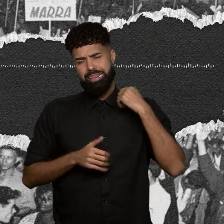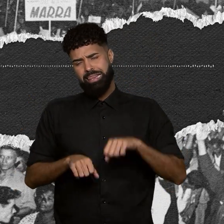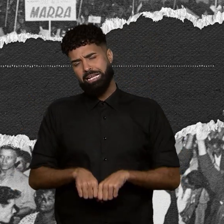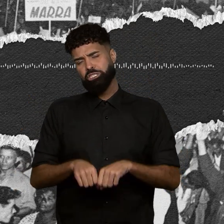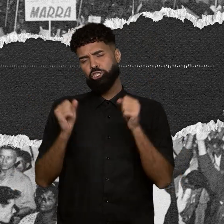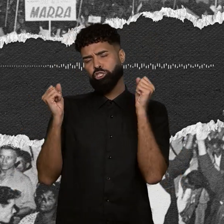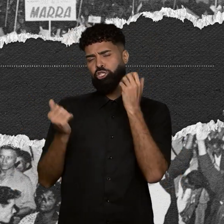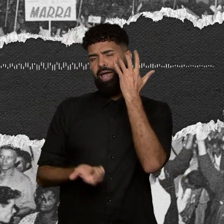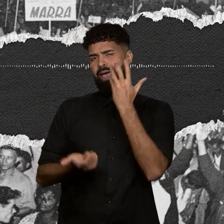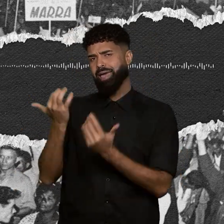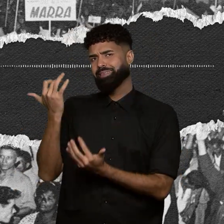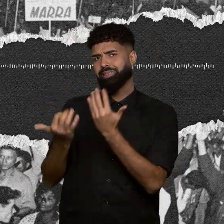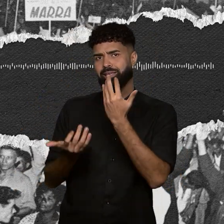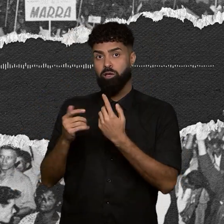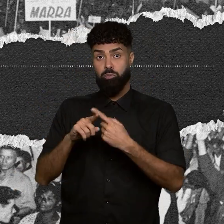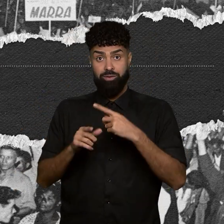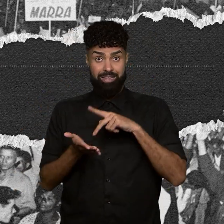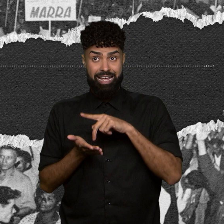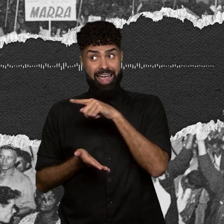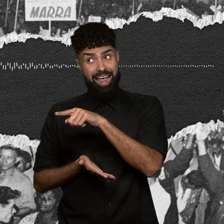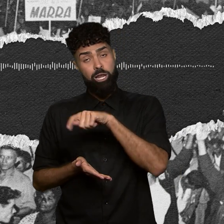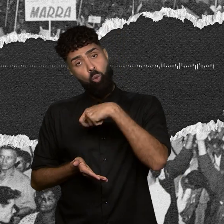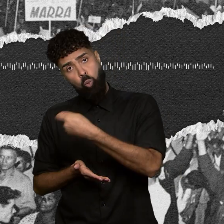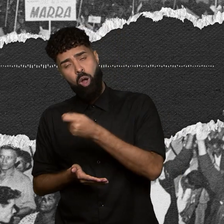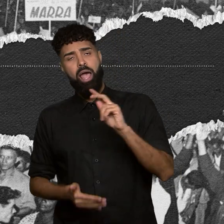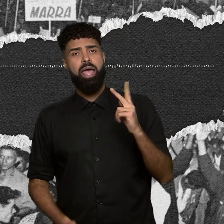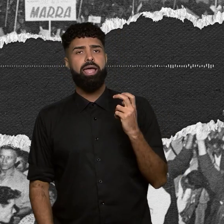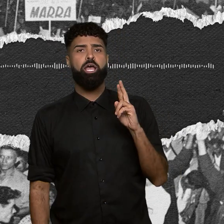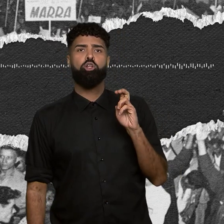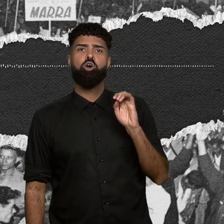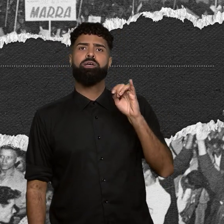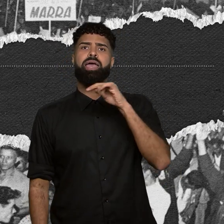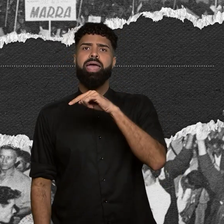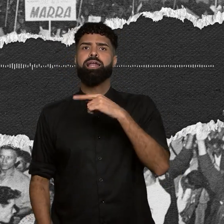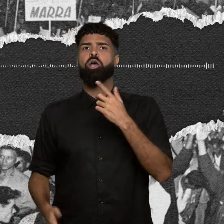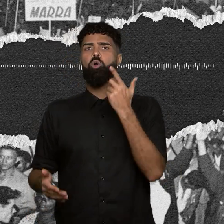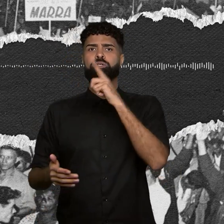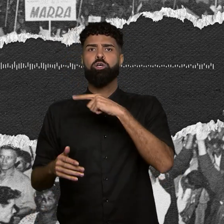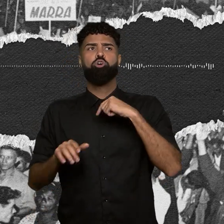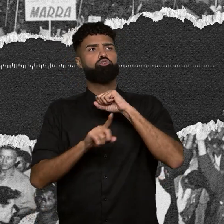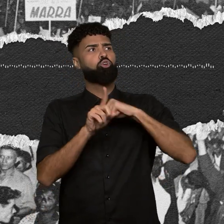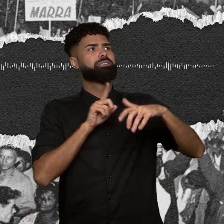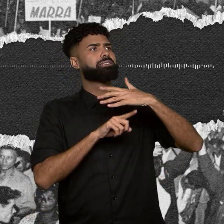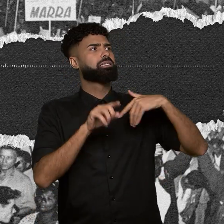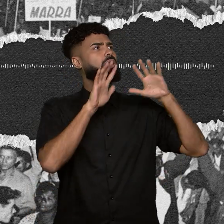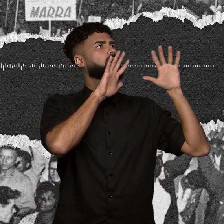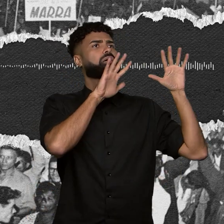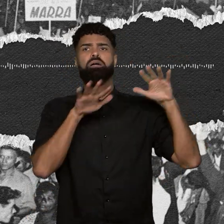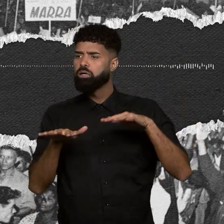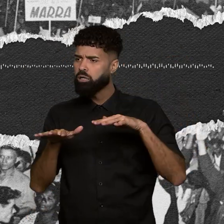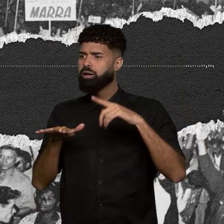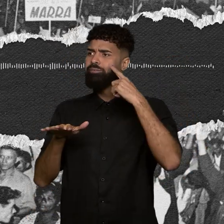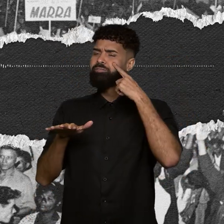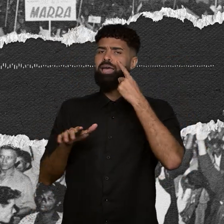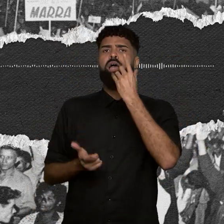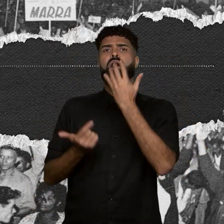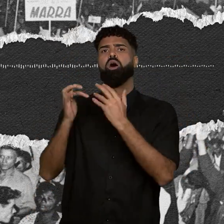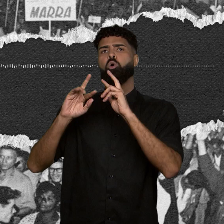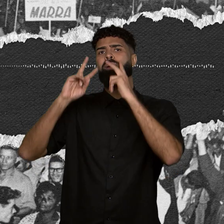nós vivemos porque eles, na verdade, são heróis. Eles abriram os olhos da sociedade brasileira para a tragédia humanitária que existia naquele